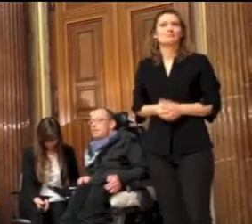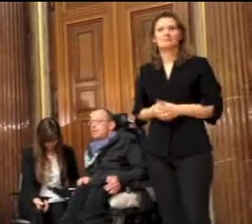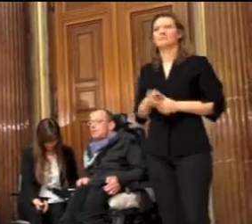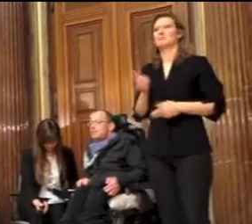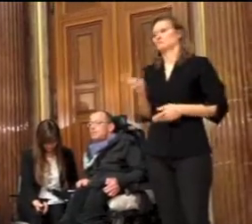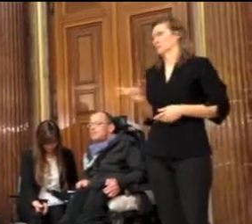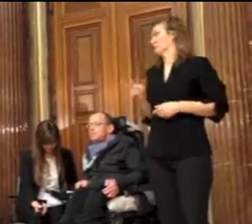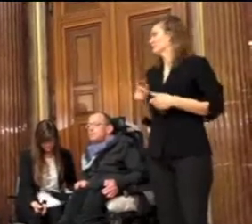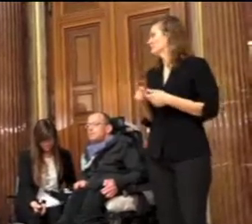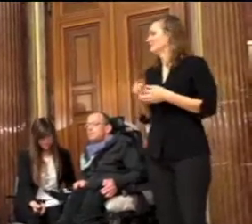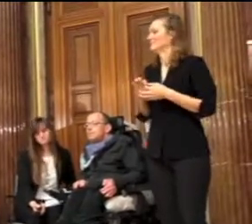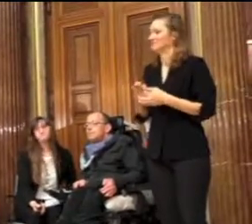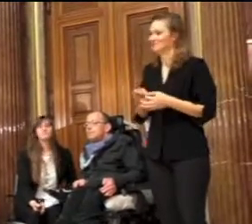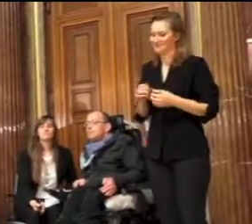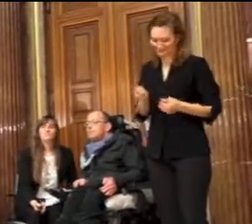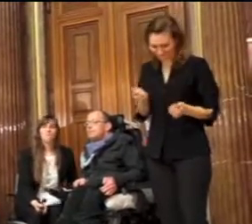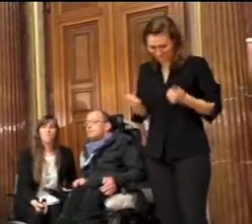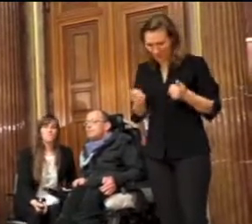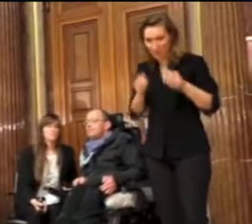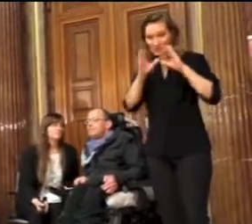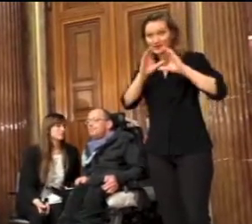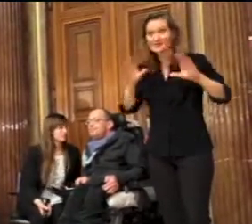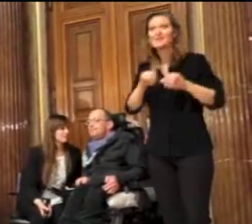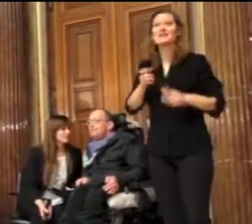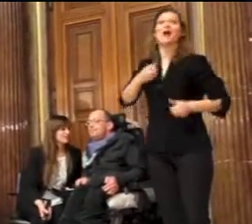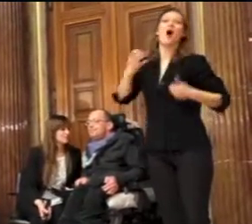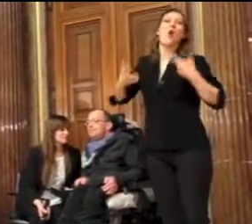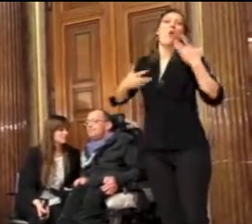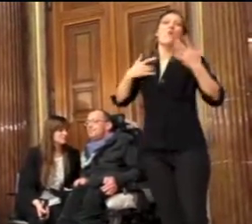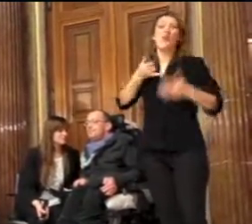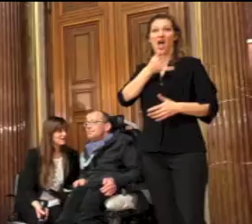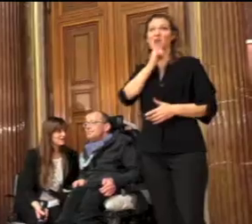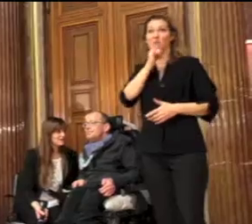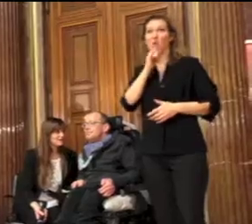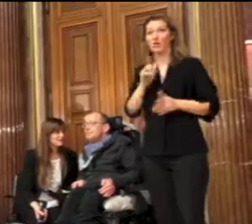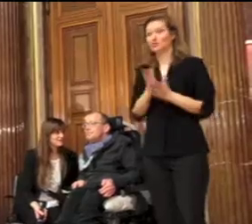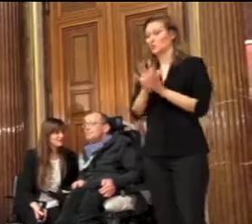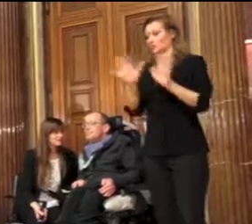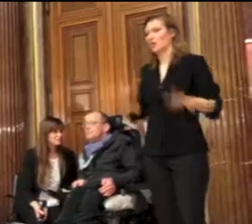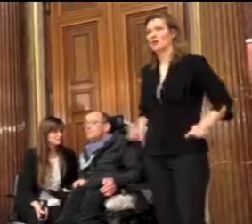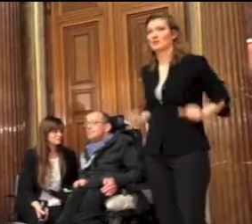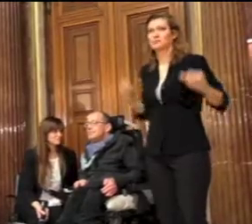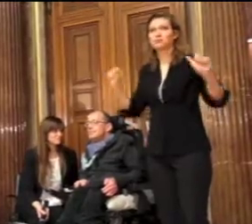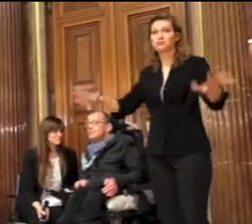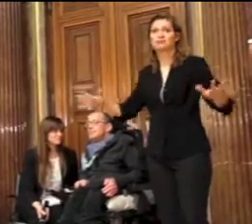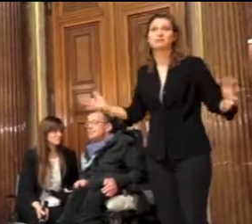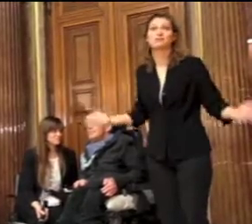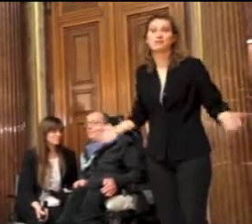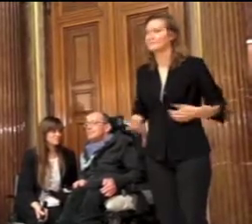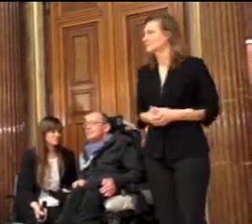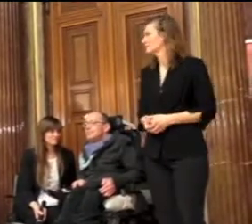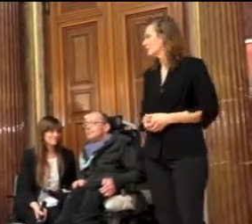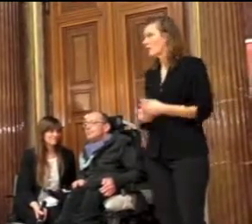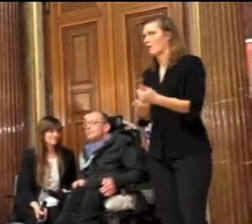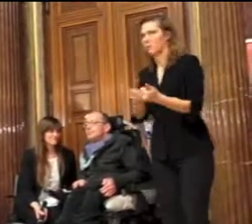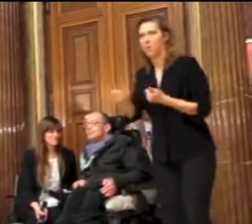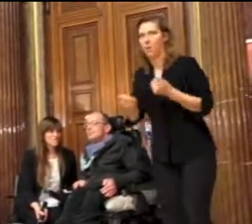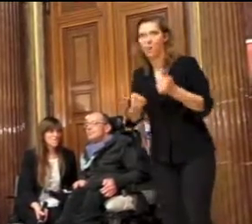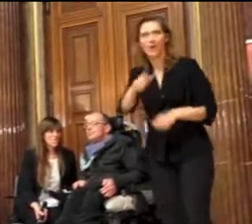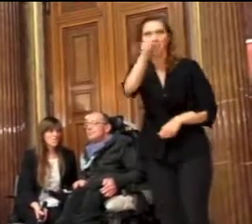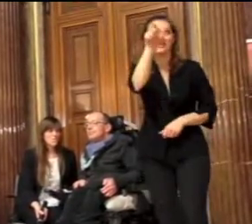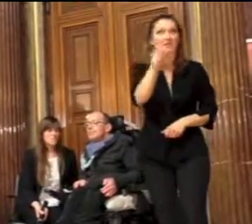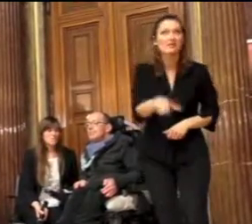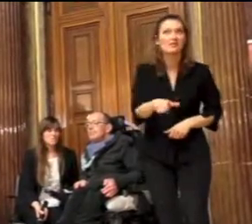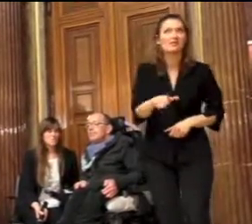Alkoholiker ist ein Exzentriker, der sich selber seines Lebenskirks behaut. Aber